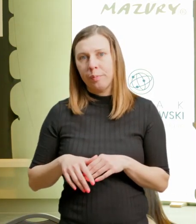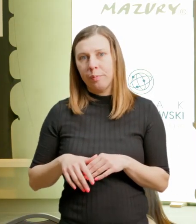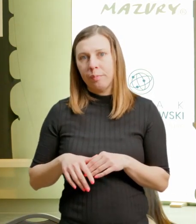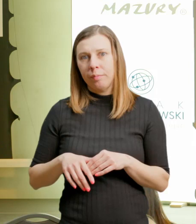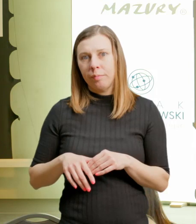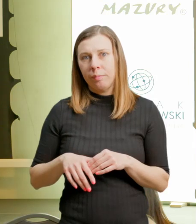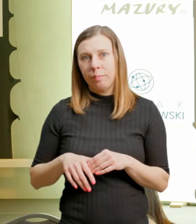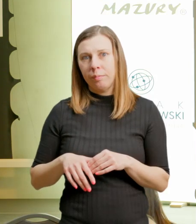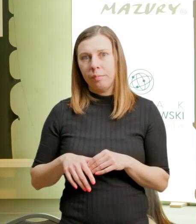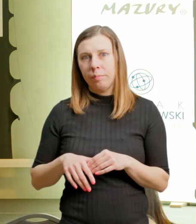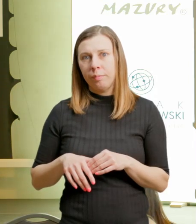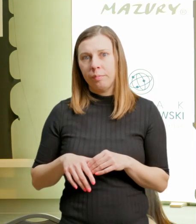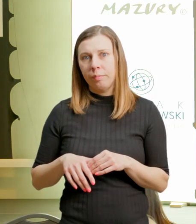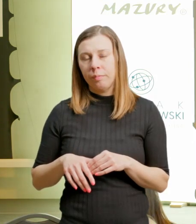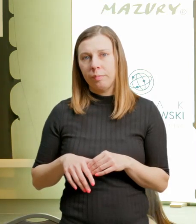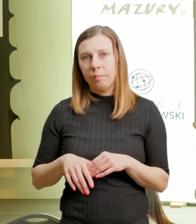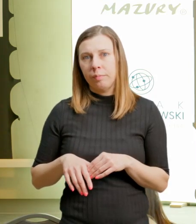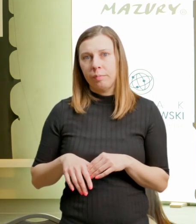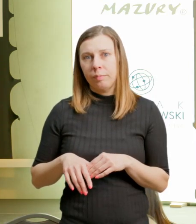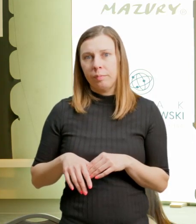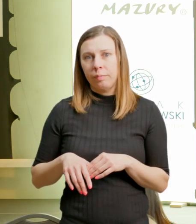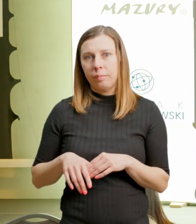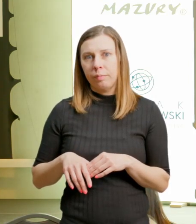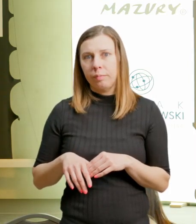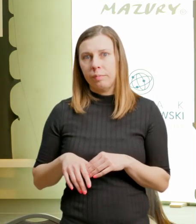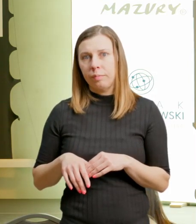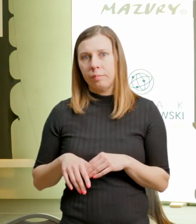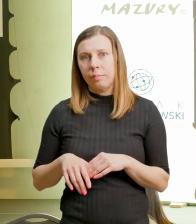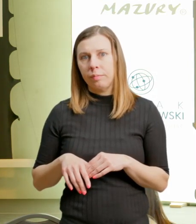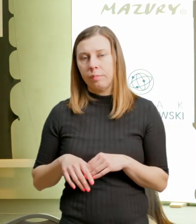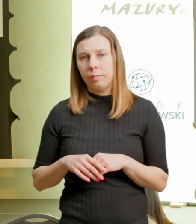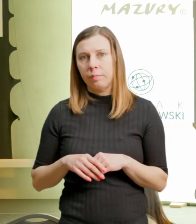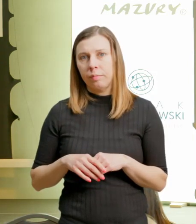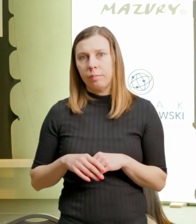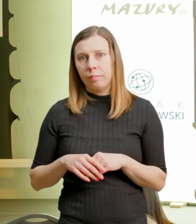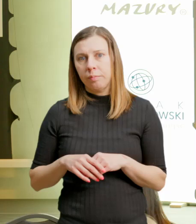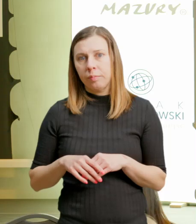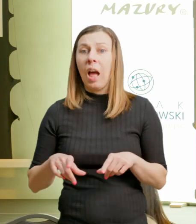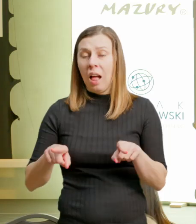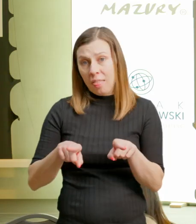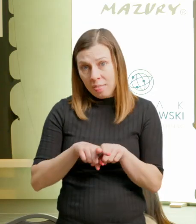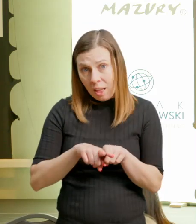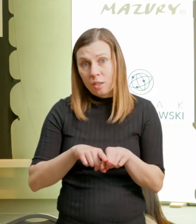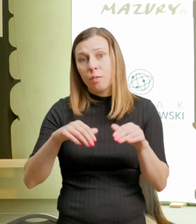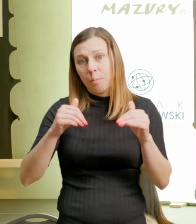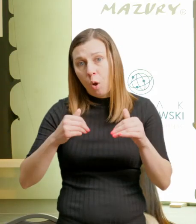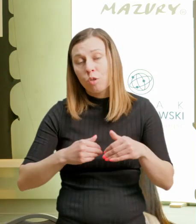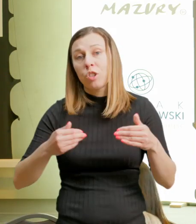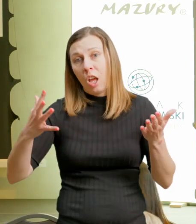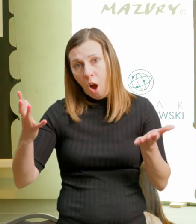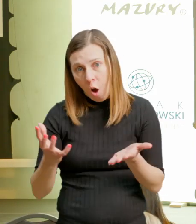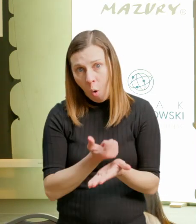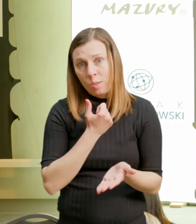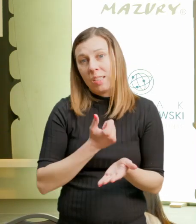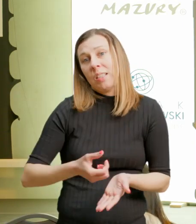możliwie wyższych, że tak powiem, dochodów przez mieszkańców, tak, czyli dla społeczności lokalnej.